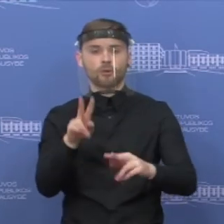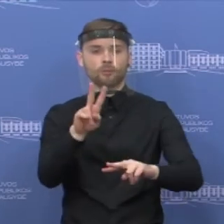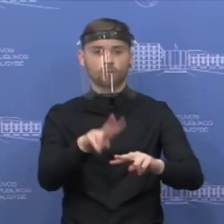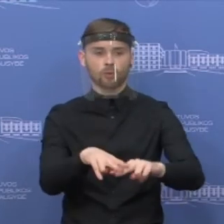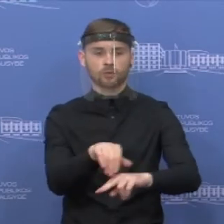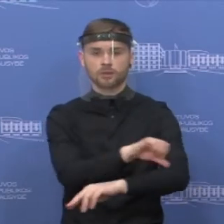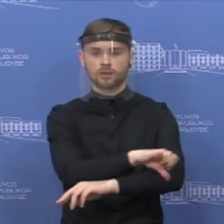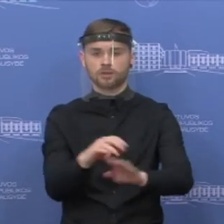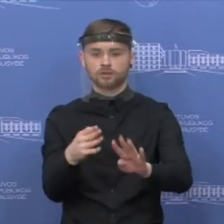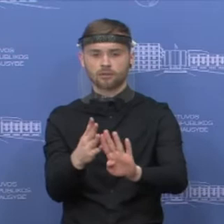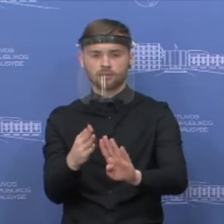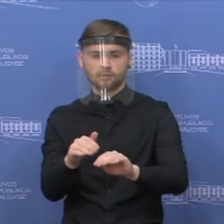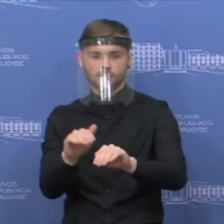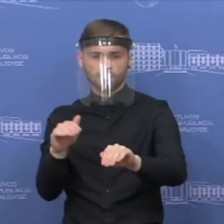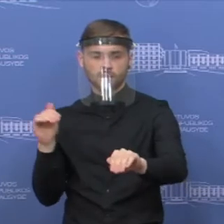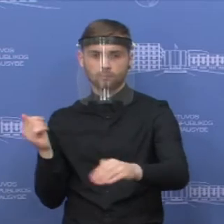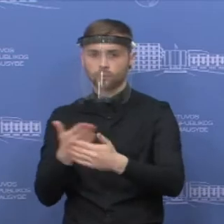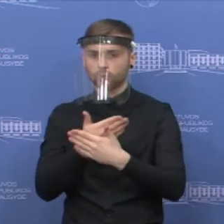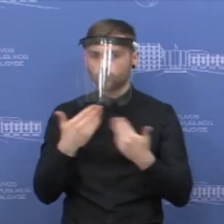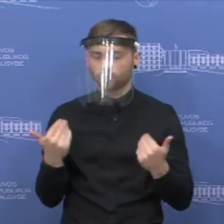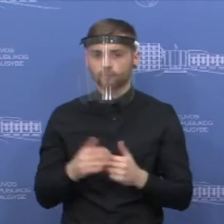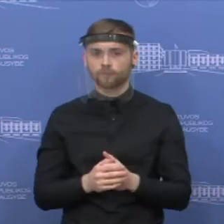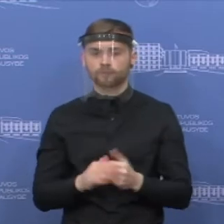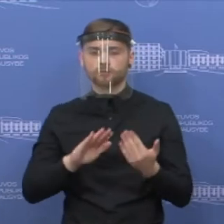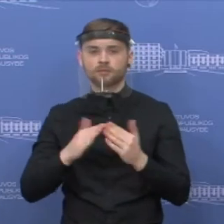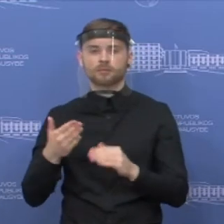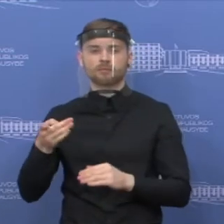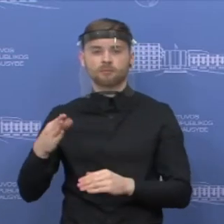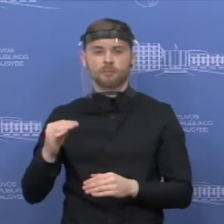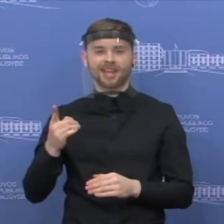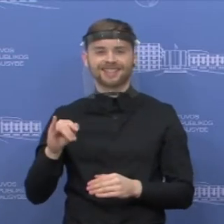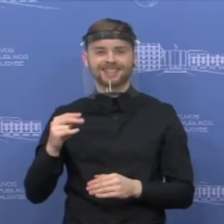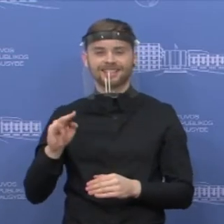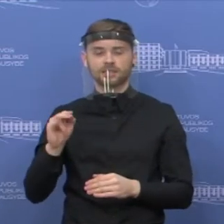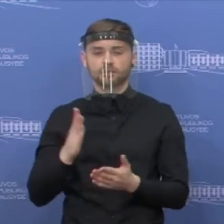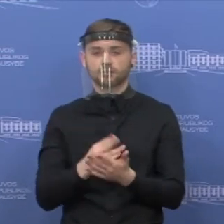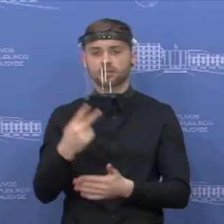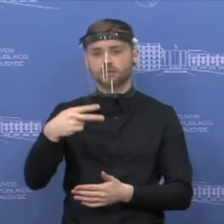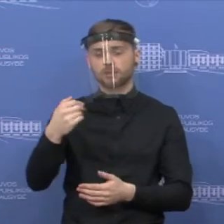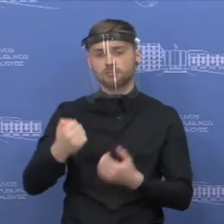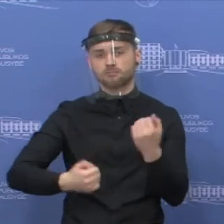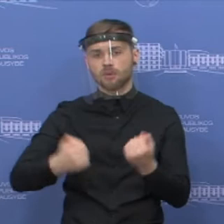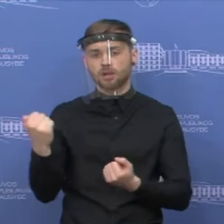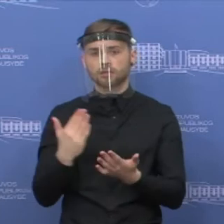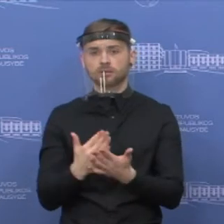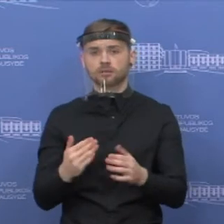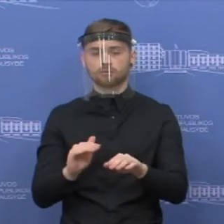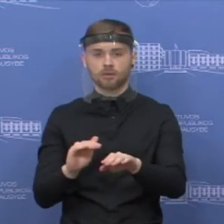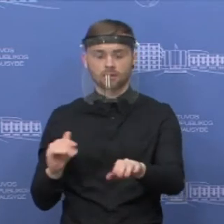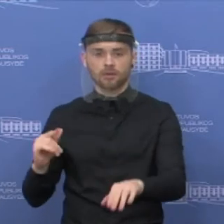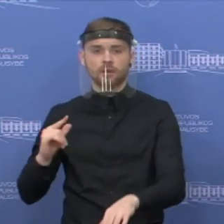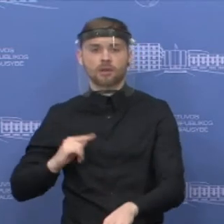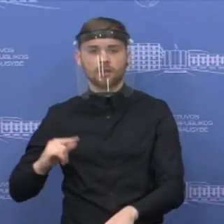šiandien nėra. Medininkų kontrolės punktė tik 20 automobilių laukia